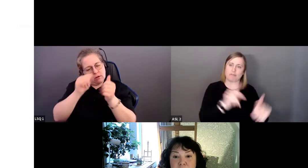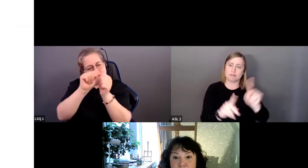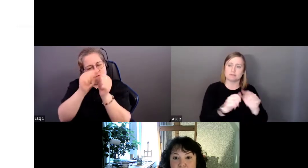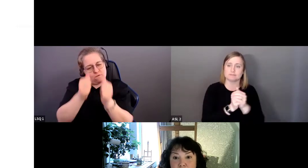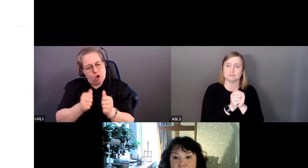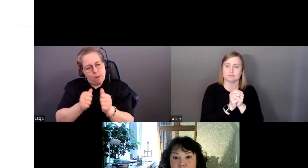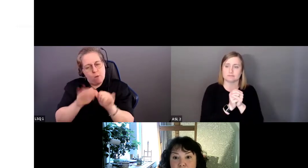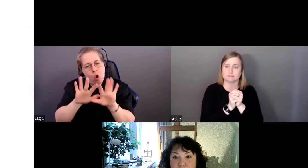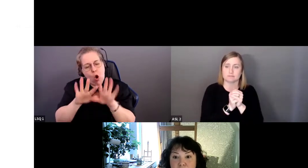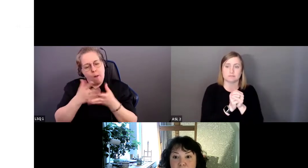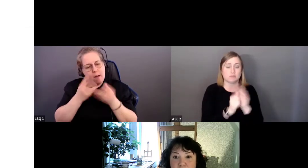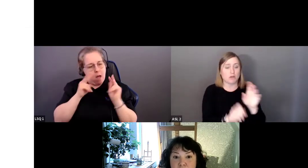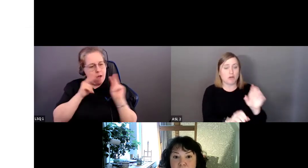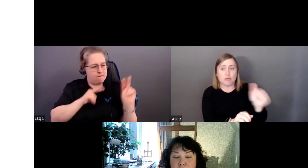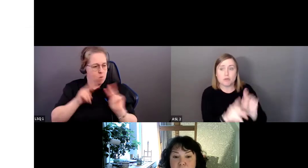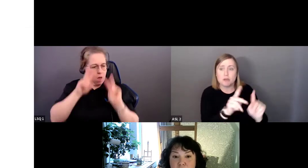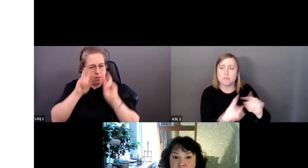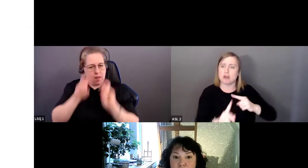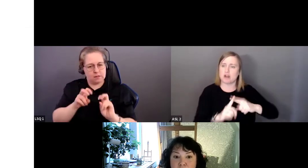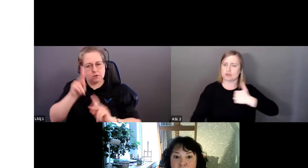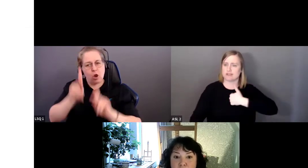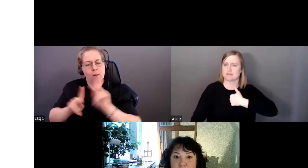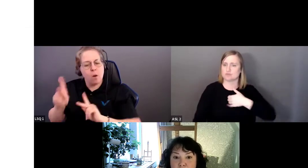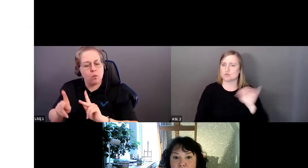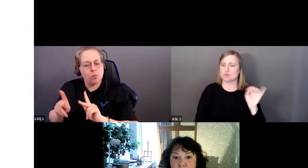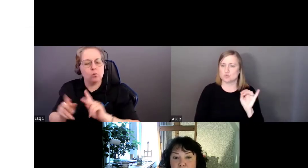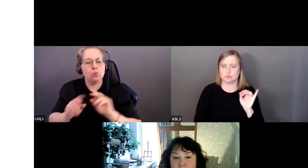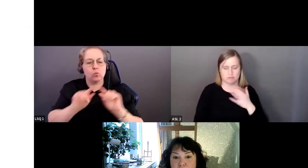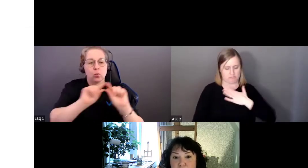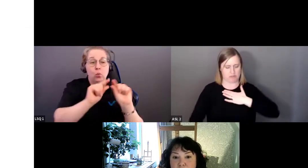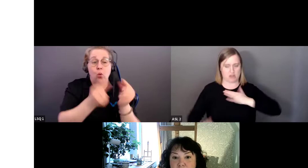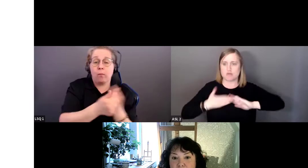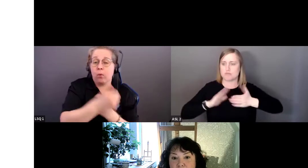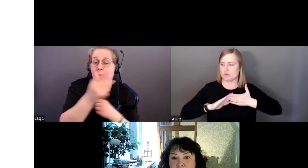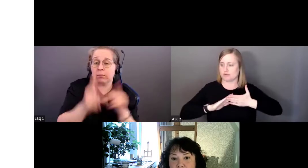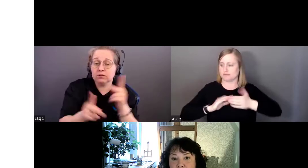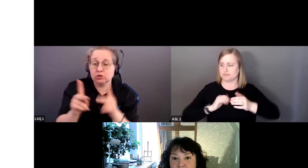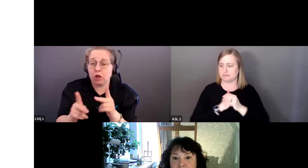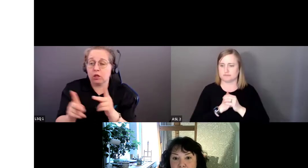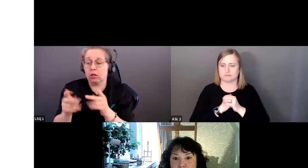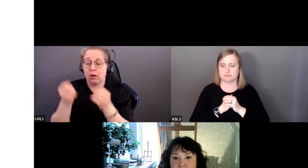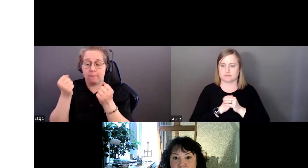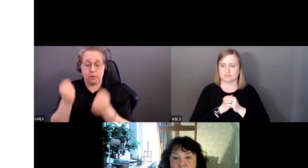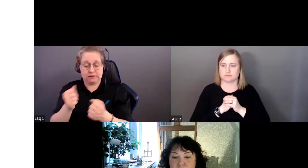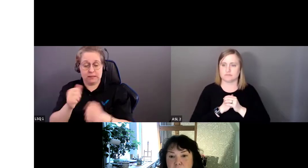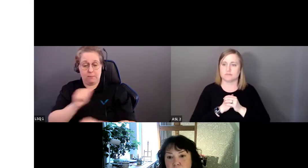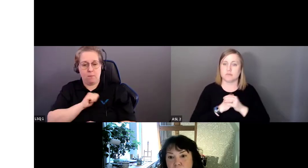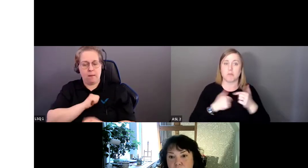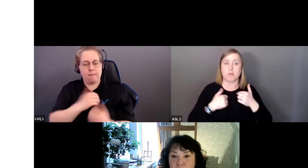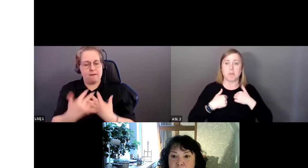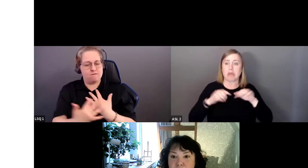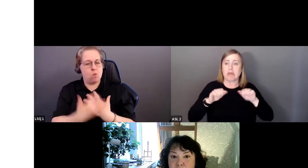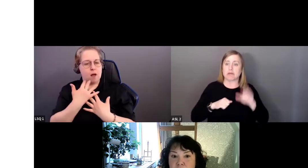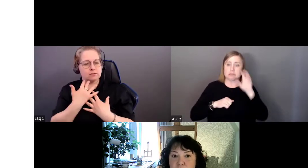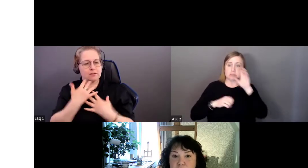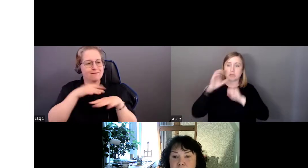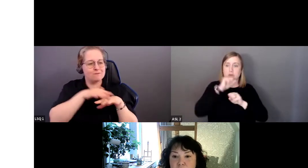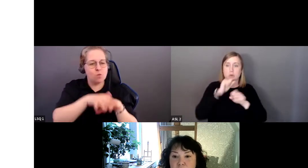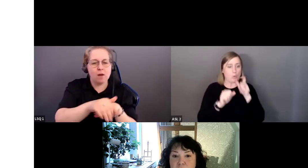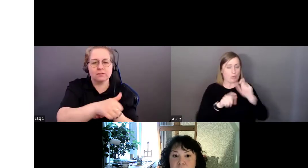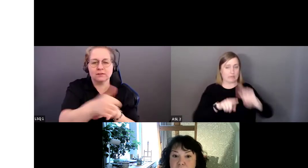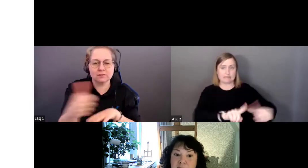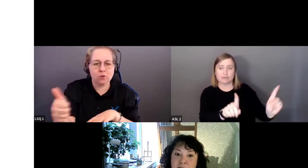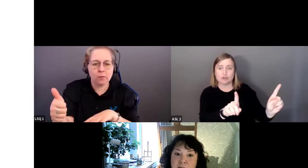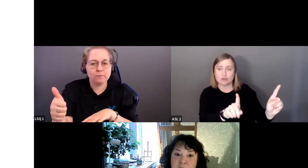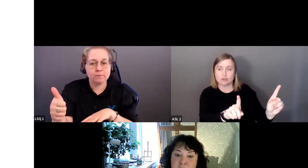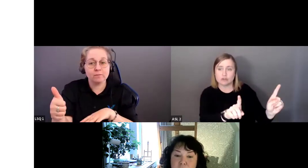groupe de personnes et peut s'agir d'autres personnes ou de nous-mêmes et de notre communauté. Il nous mène à prendre